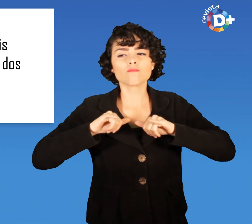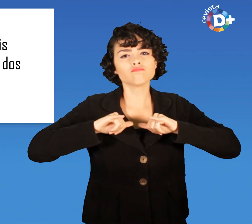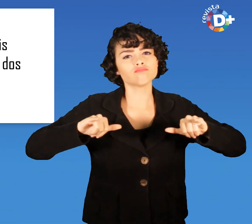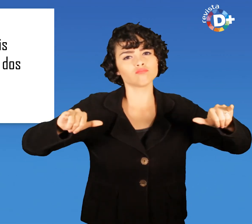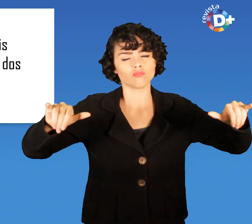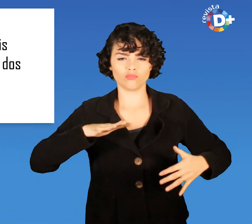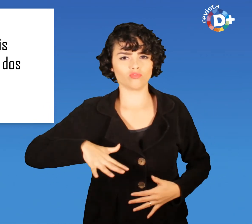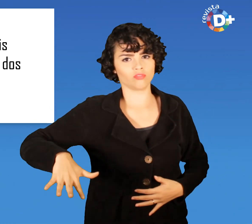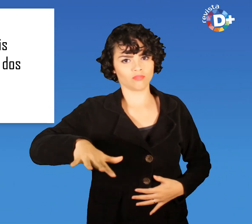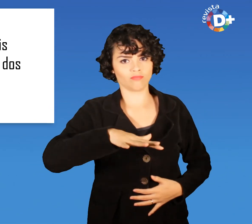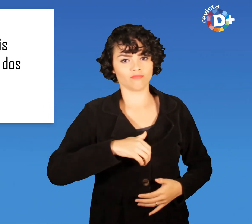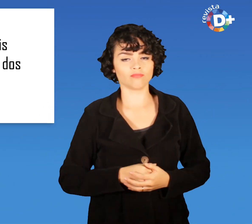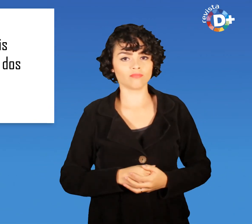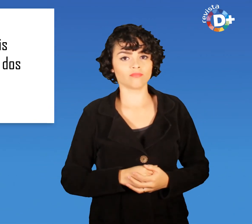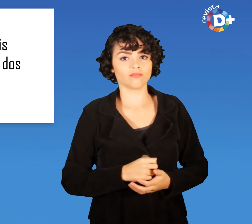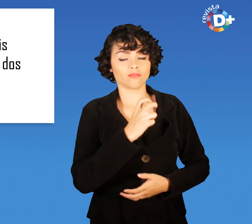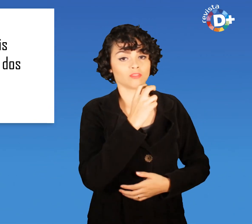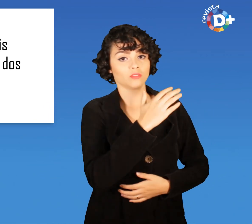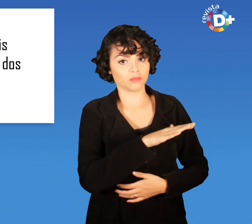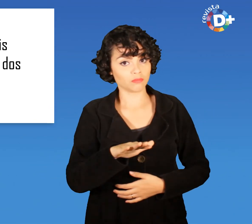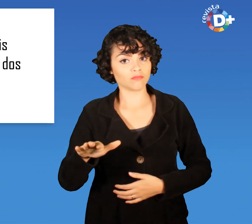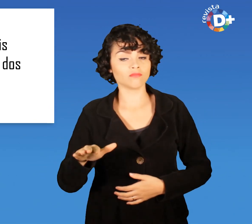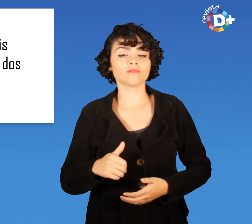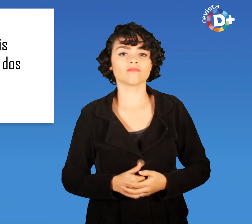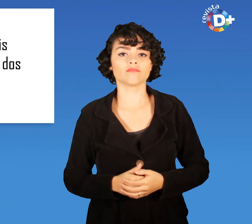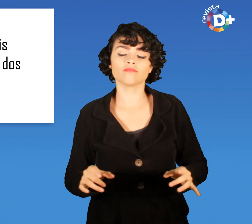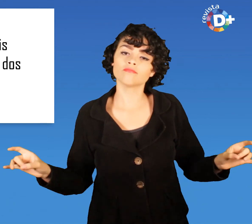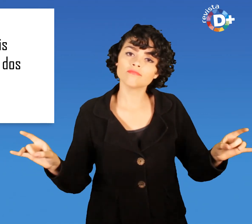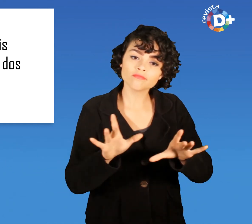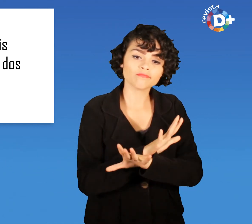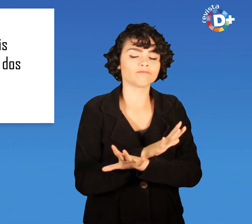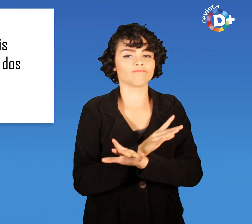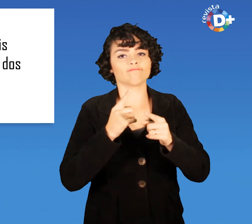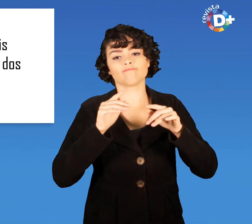Cinco e meia da tarde Encerramento dos trabalhos do dia